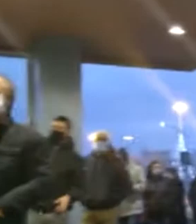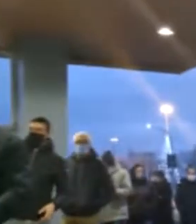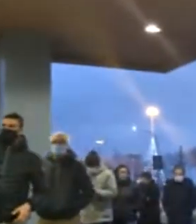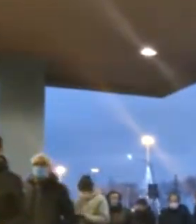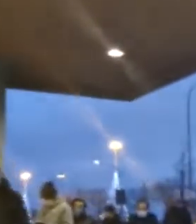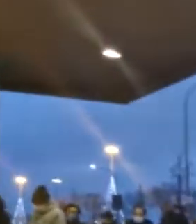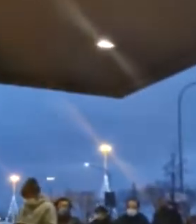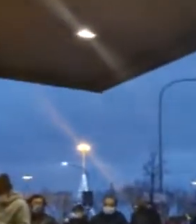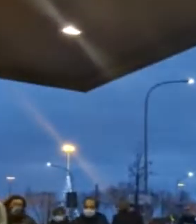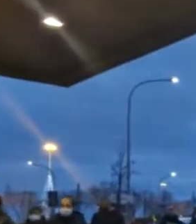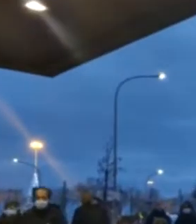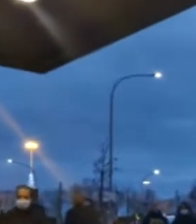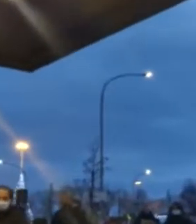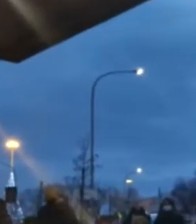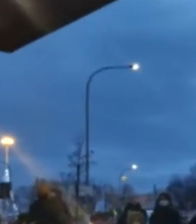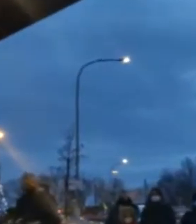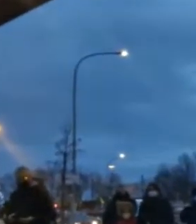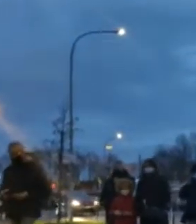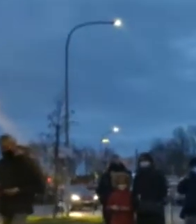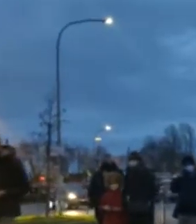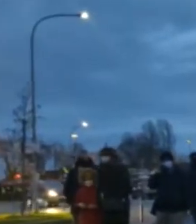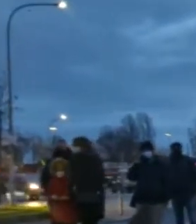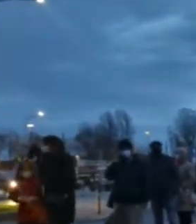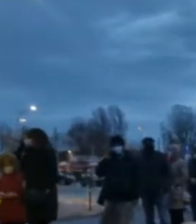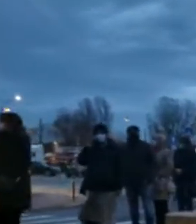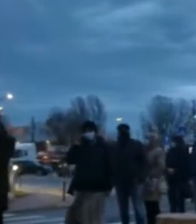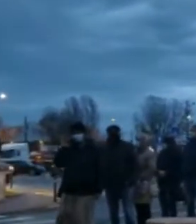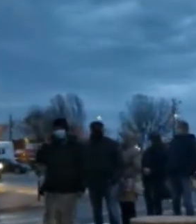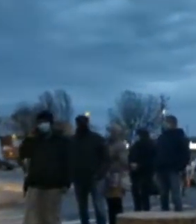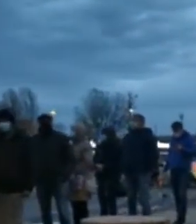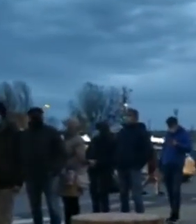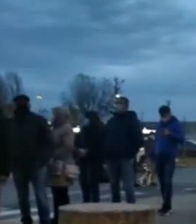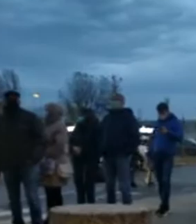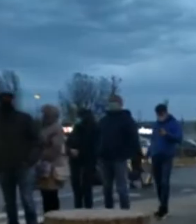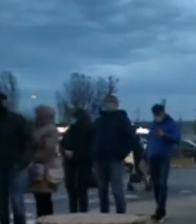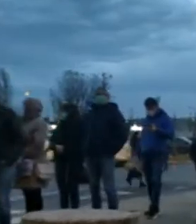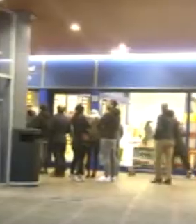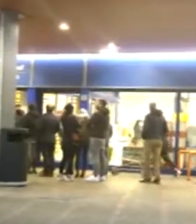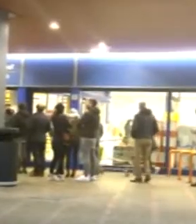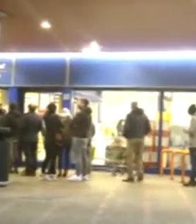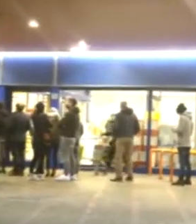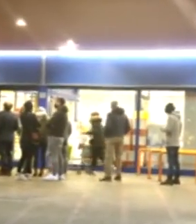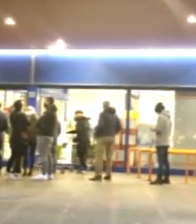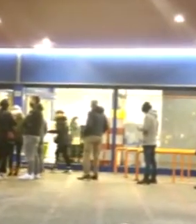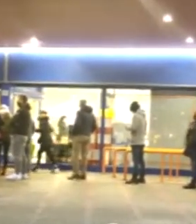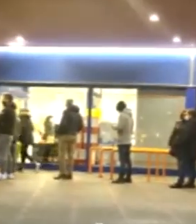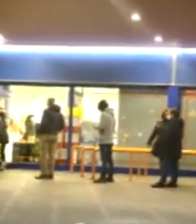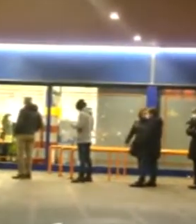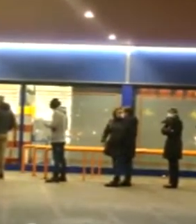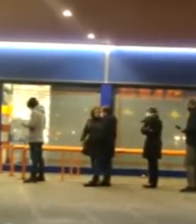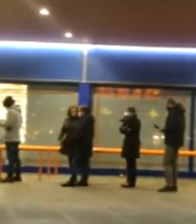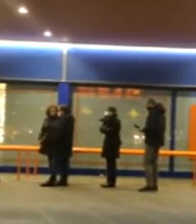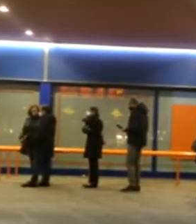amareggiato Luca Zaia, sottolineando come nonostante tutte le raccomandazioni ci sia la gente in coda che si spintona per entrare nei grandi